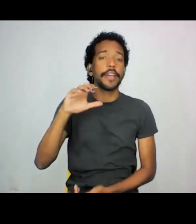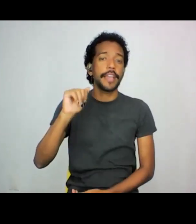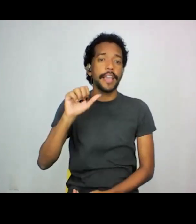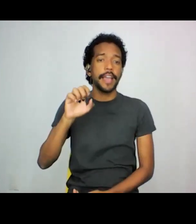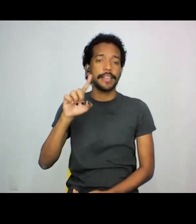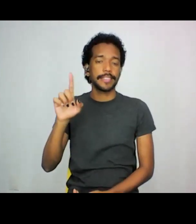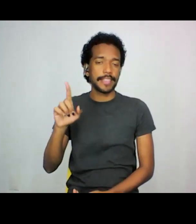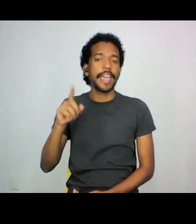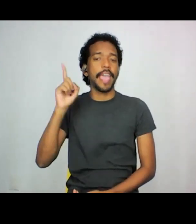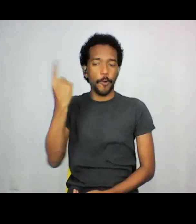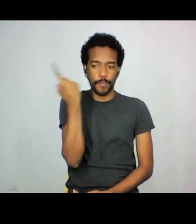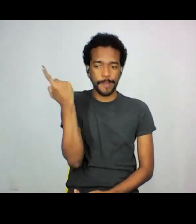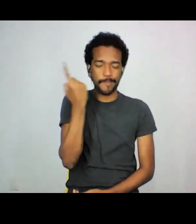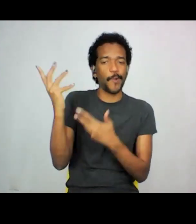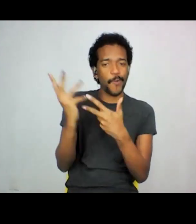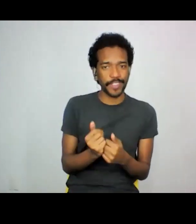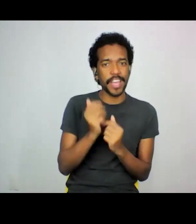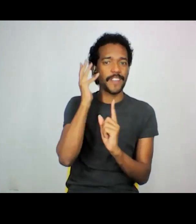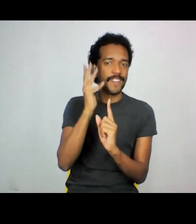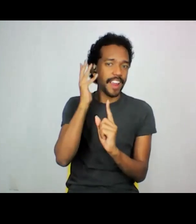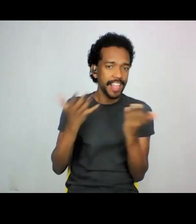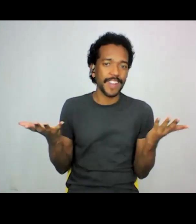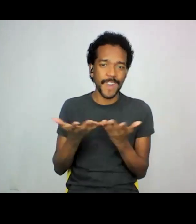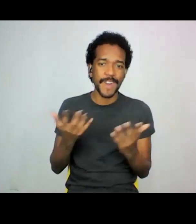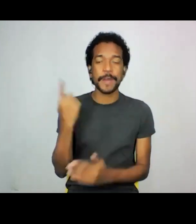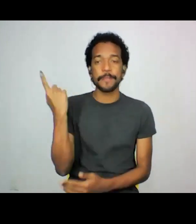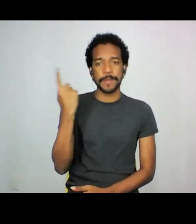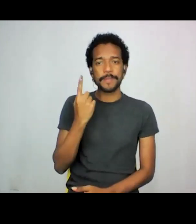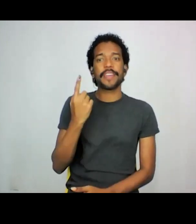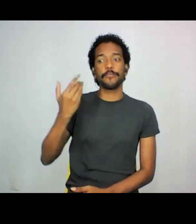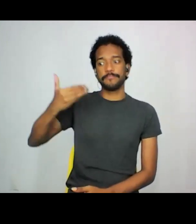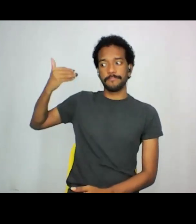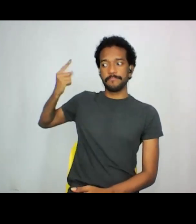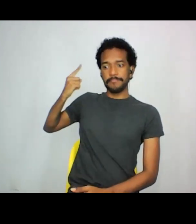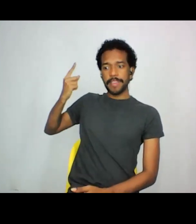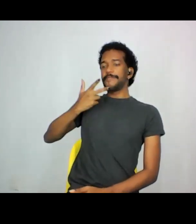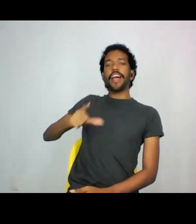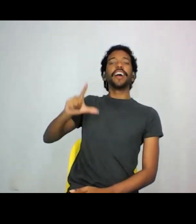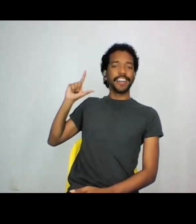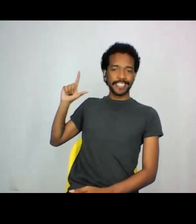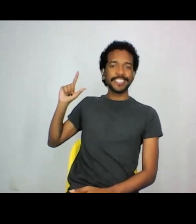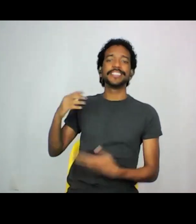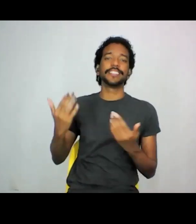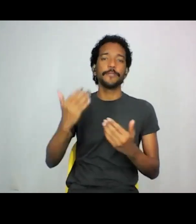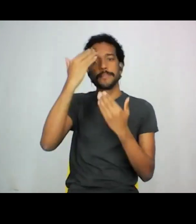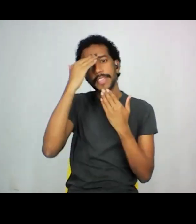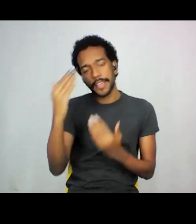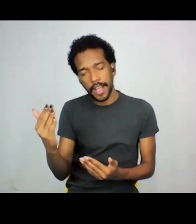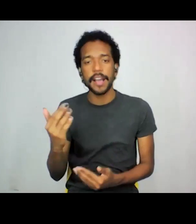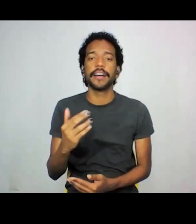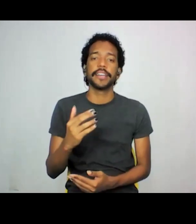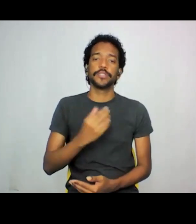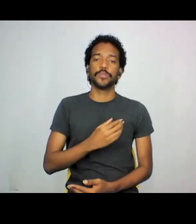falar, né? Os que vieram primeiro falam antes. Então, muito obrigada, agradeço